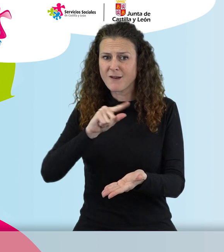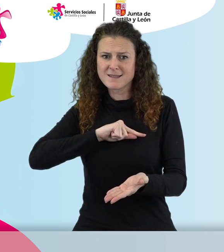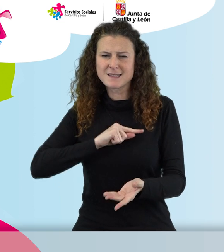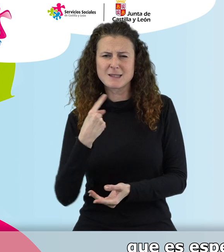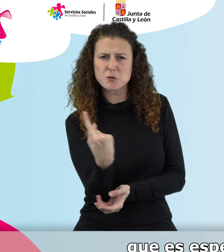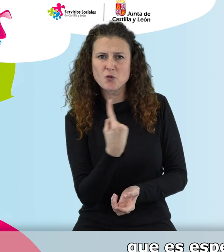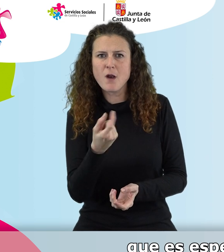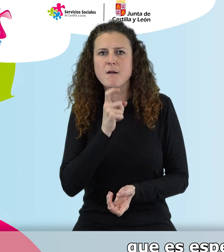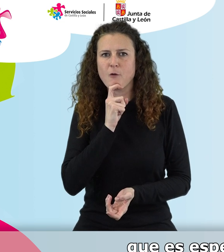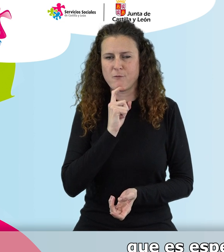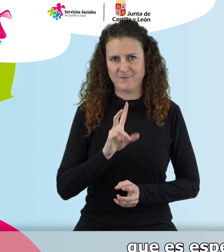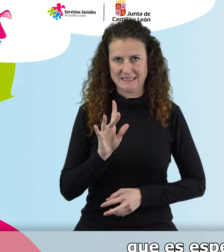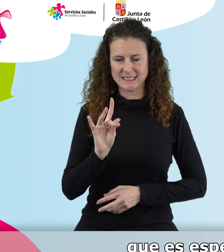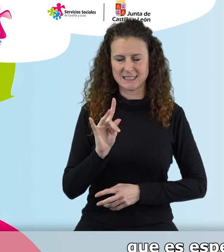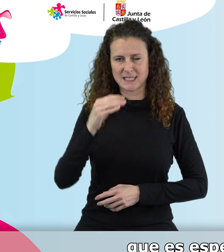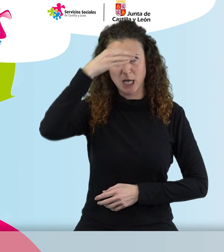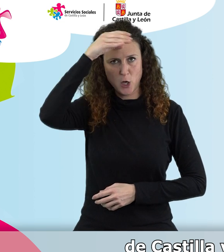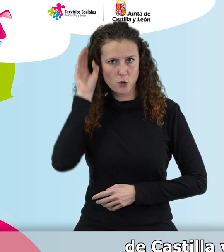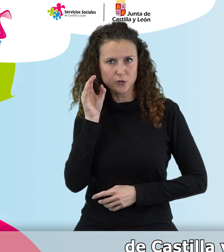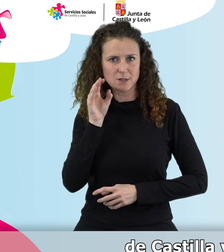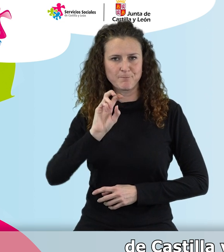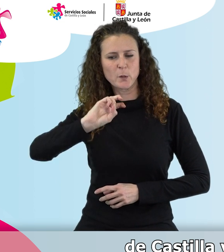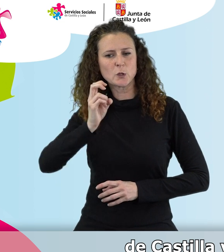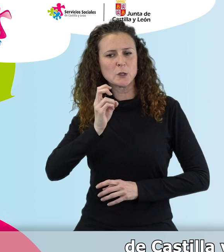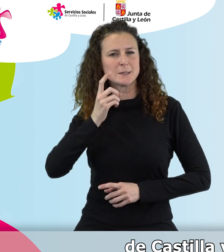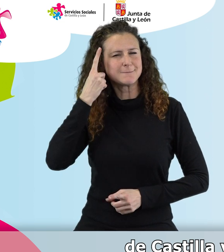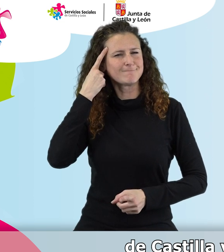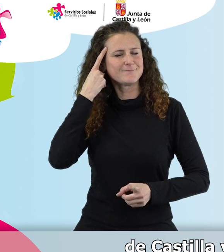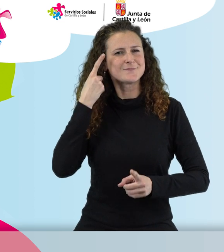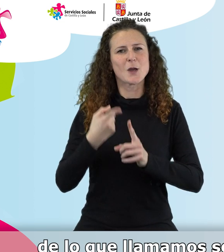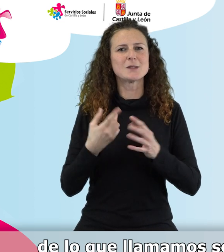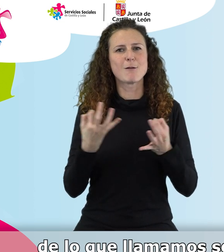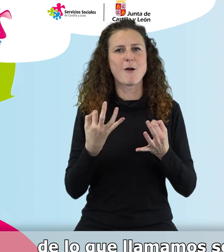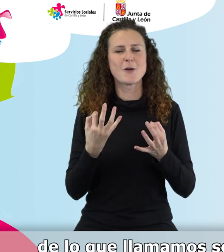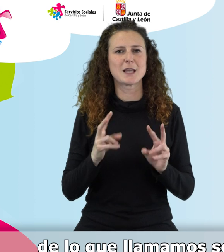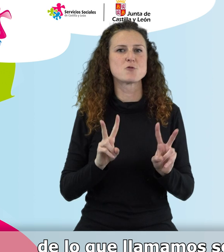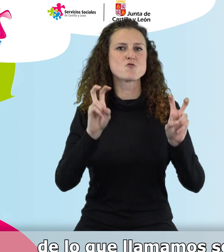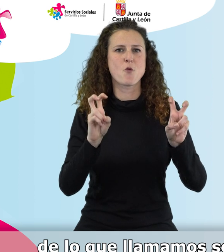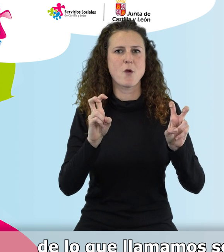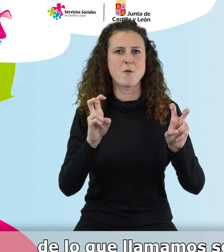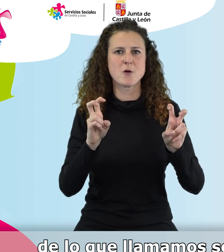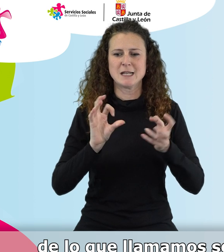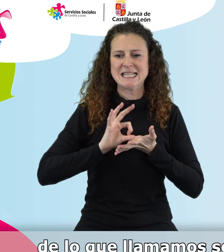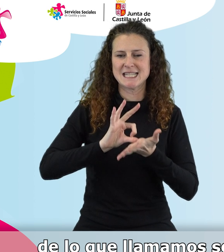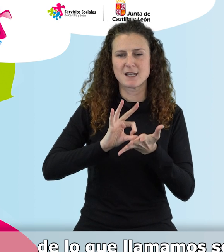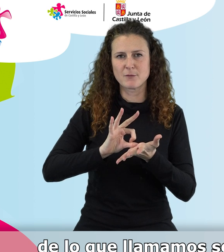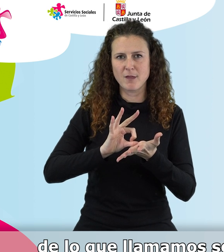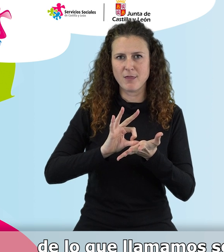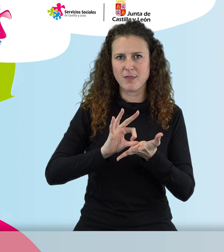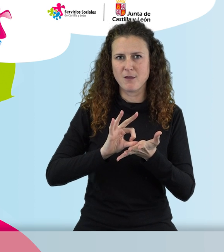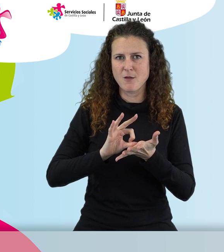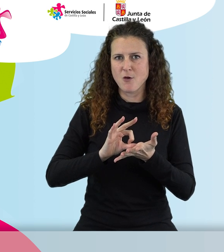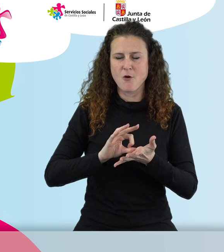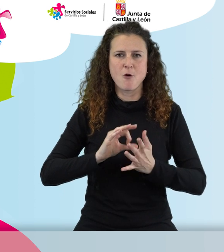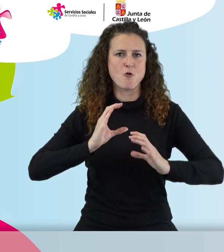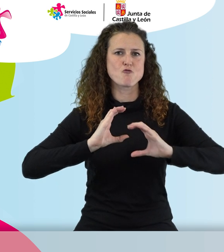novedad, Concha, que es específica de la teleasistencia de Castilla y León es la implantación de lo que llamamos servicios basados en comunicaciones